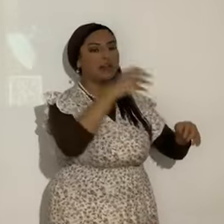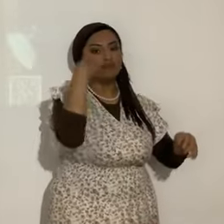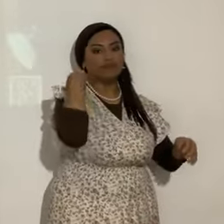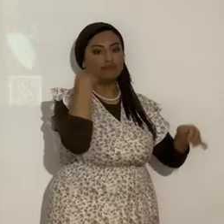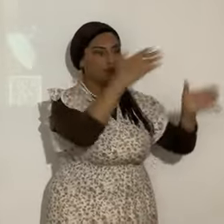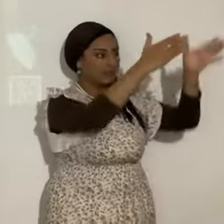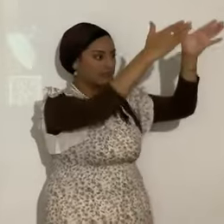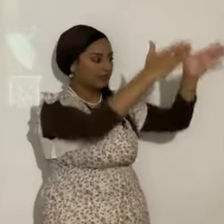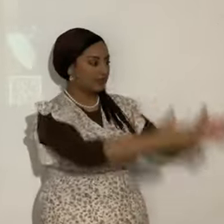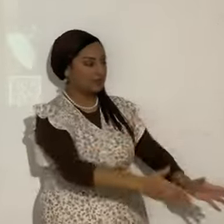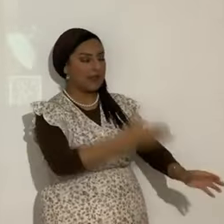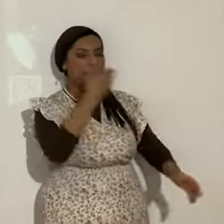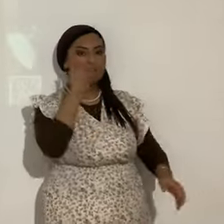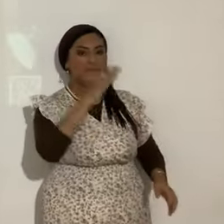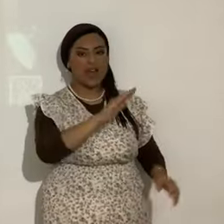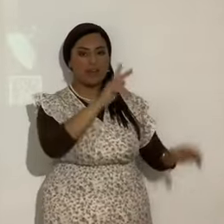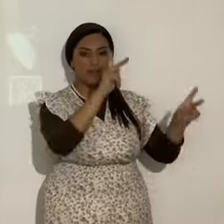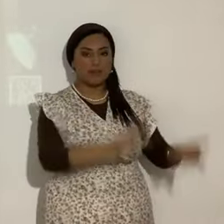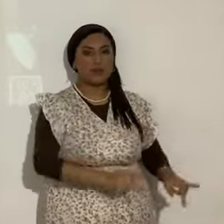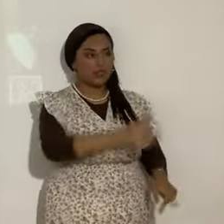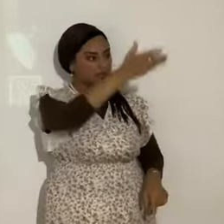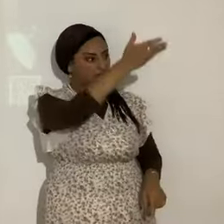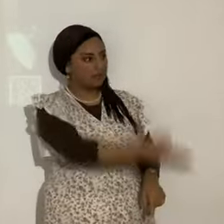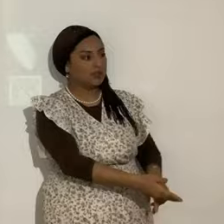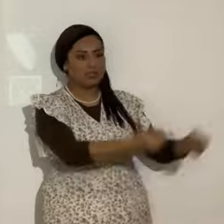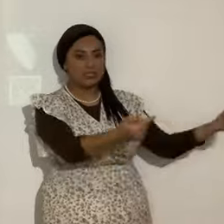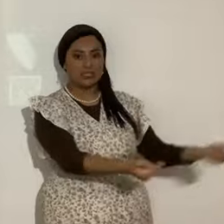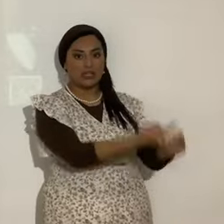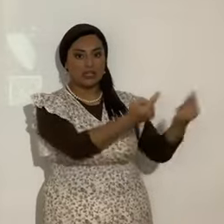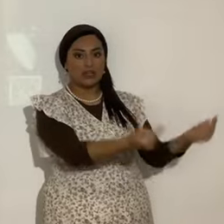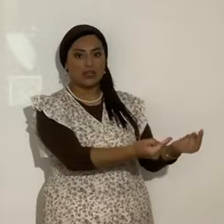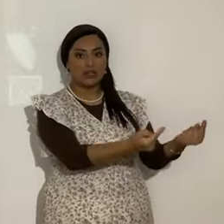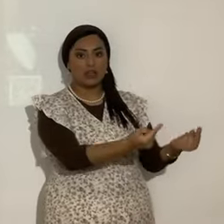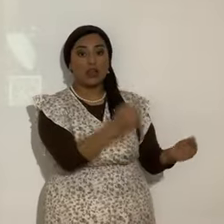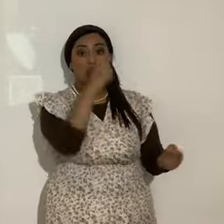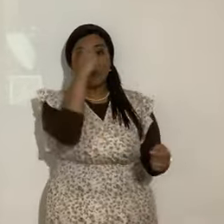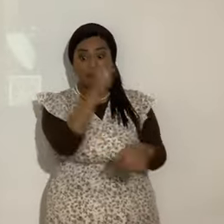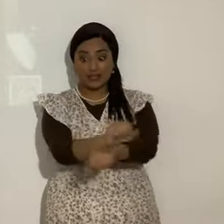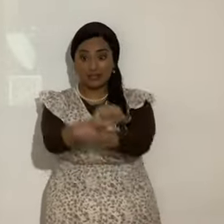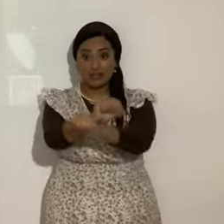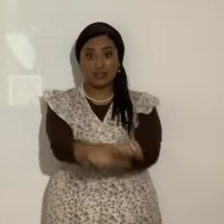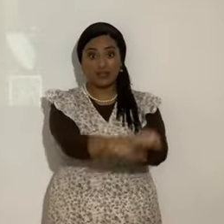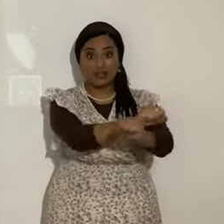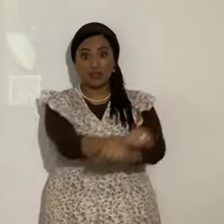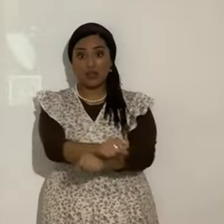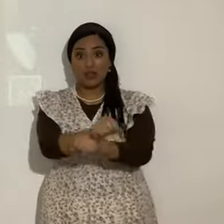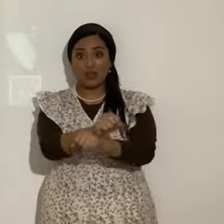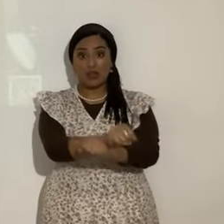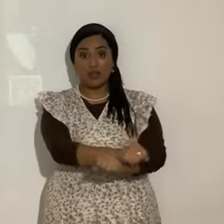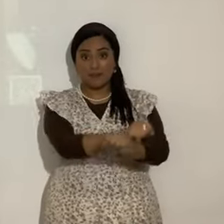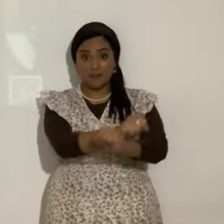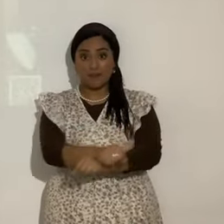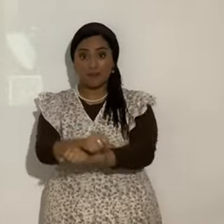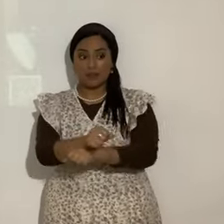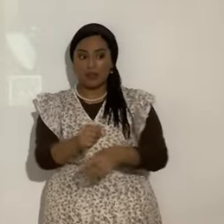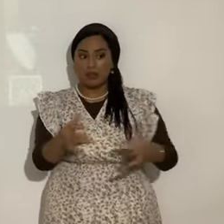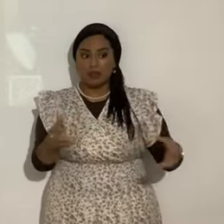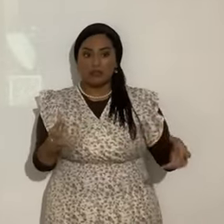un Bastante cruel. Porque ser esclavo. De alguien. Es terrible. ¿No?